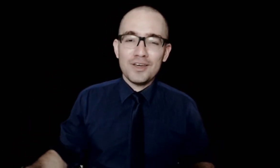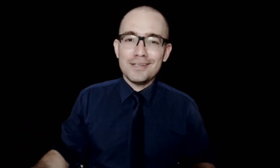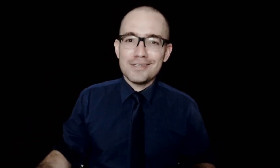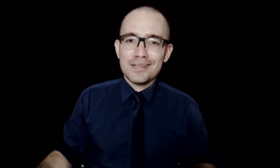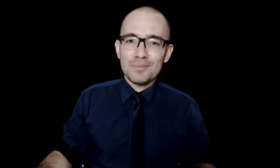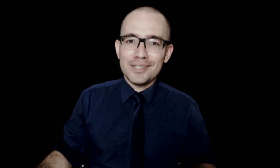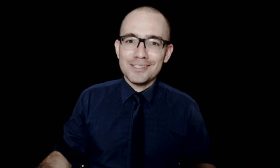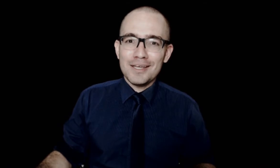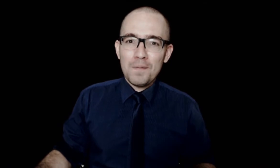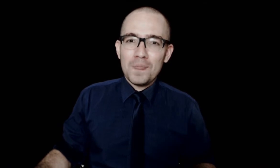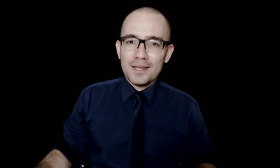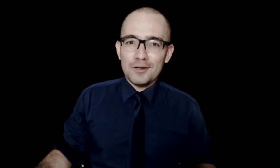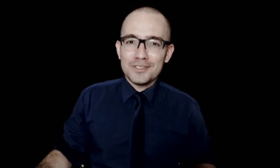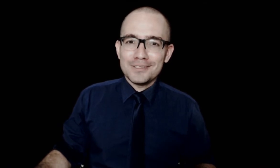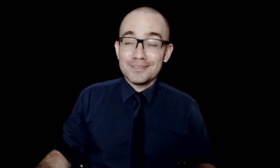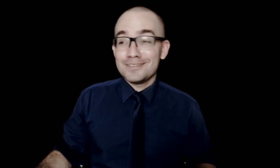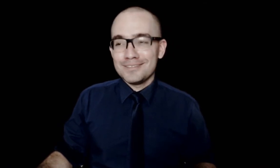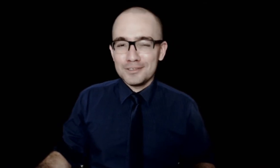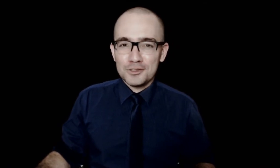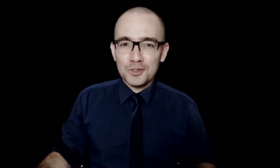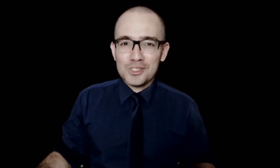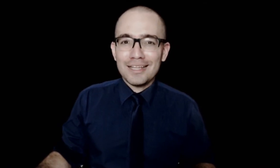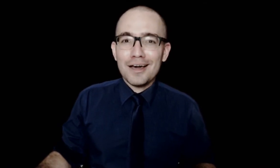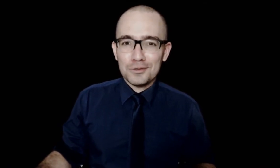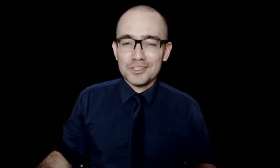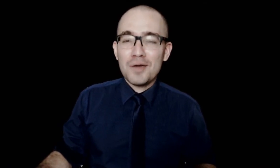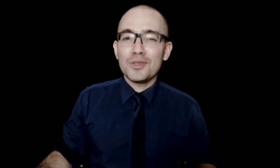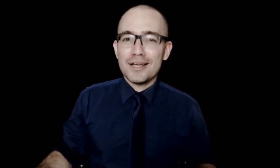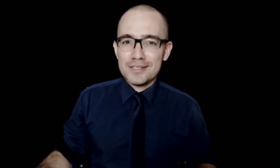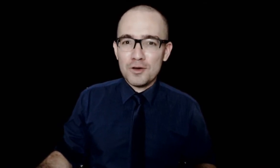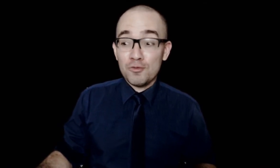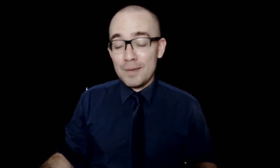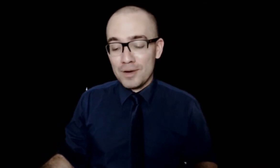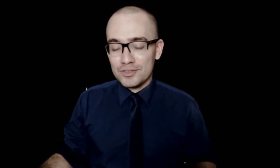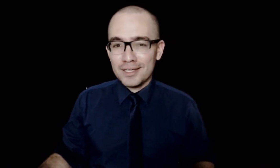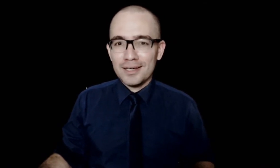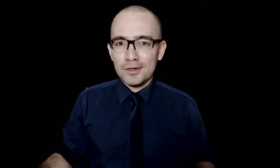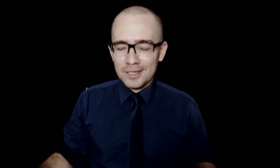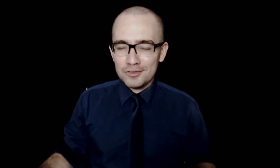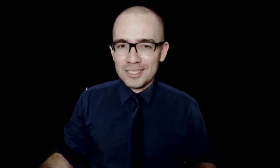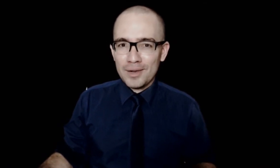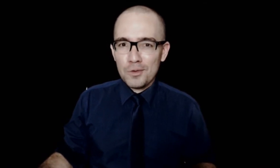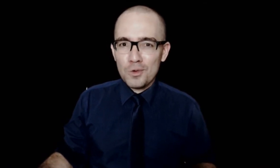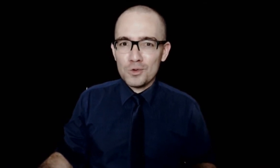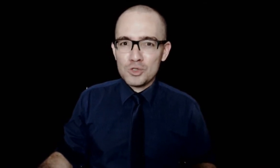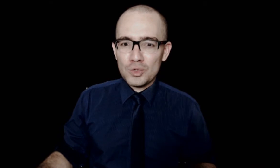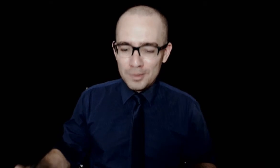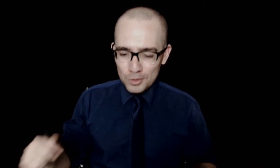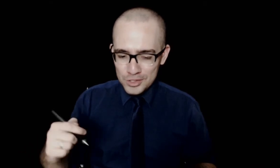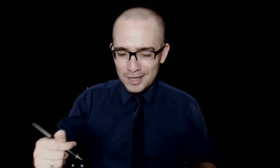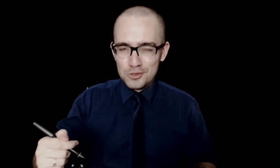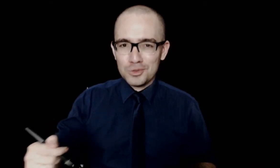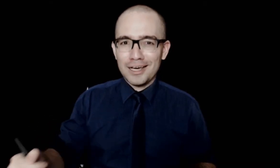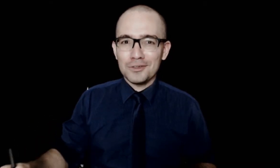felizes aí, mas... Quero ver. Tira o salário, tira a remuneração, vai para a vida real. Quero ver trabalhar com consultoria, mostrar resultado.